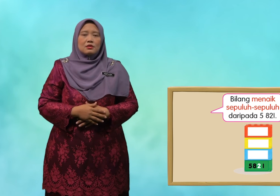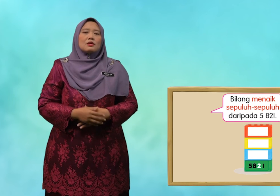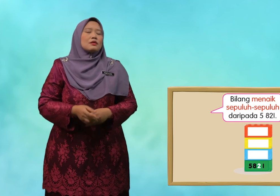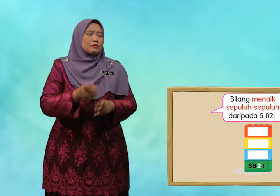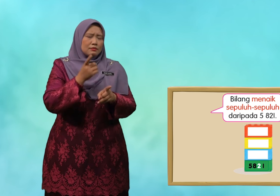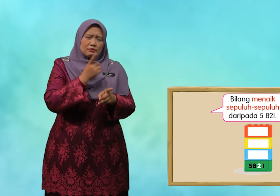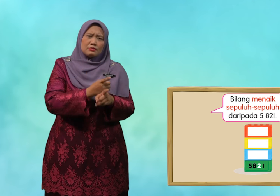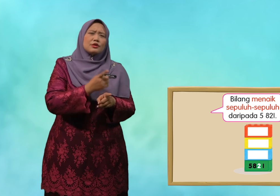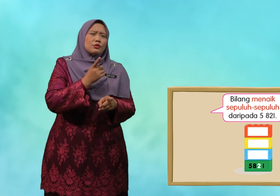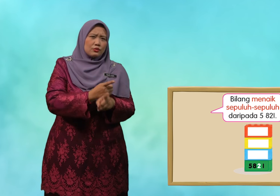betul